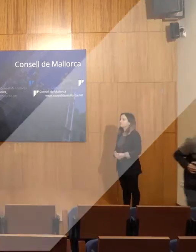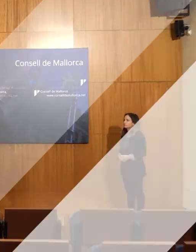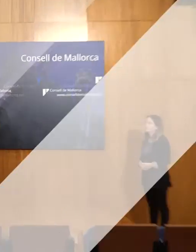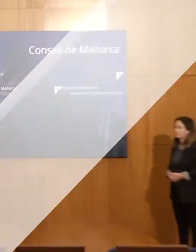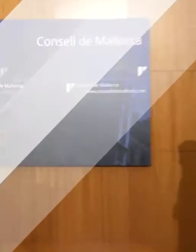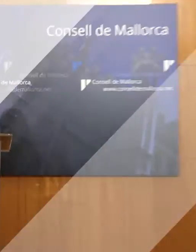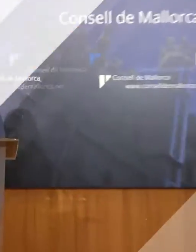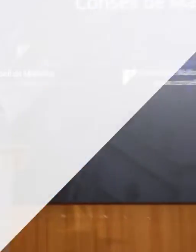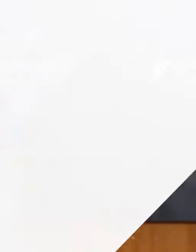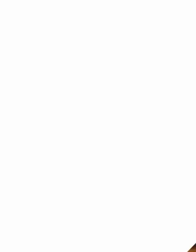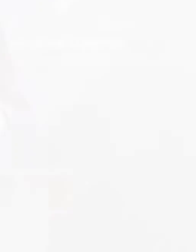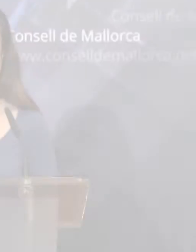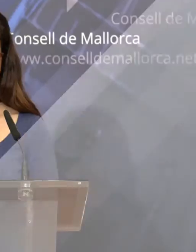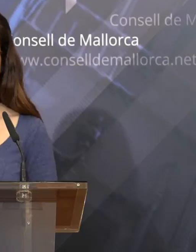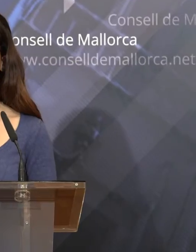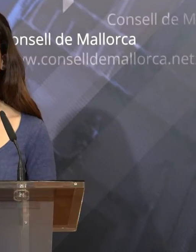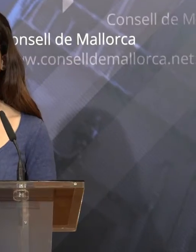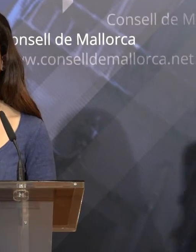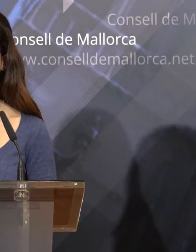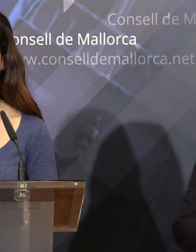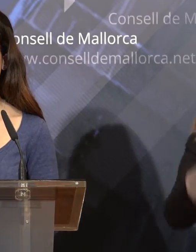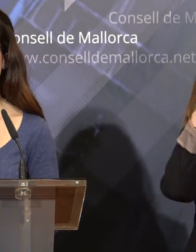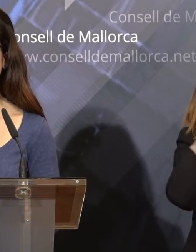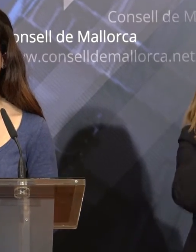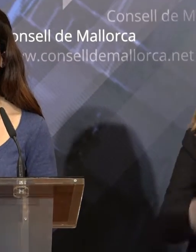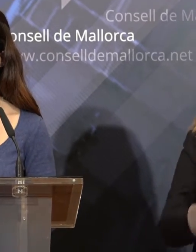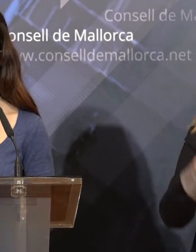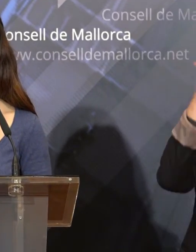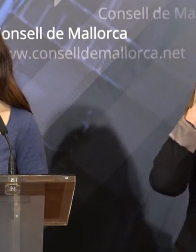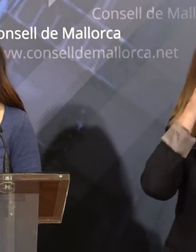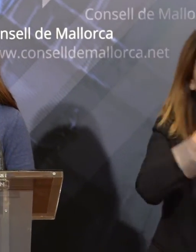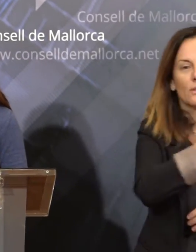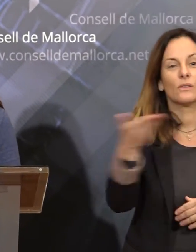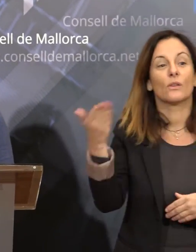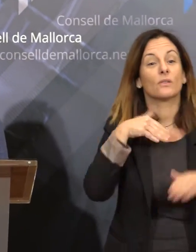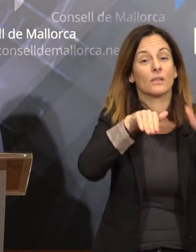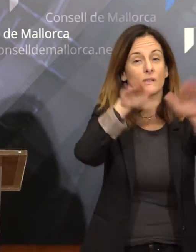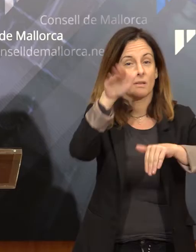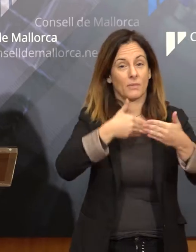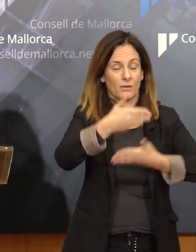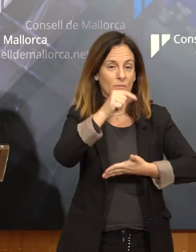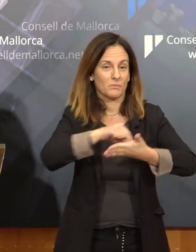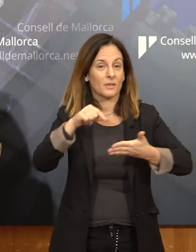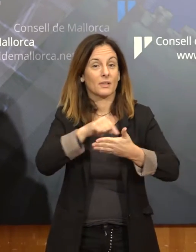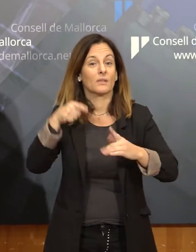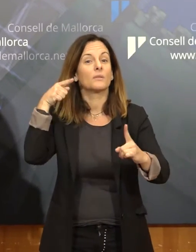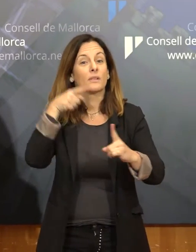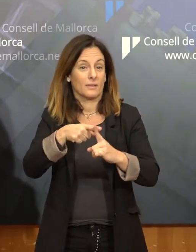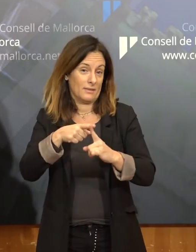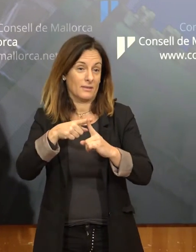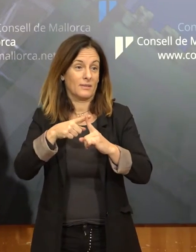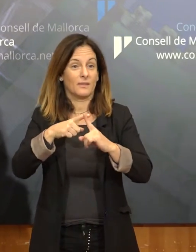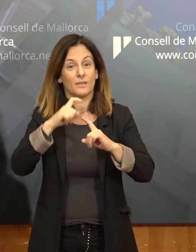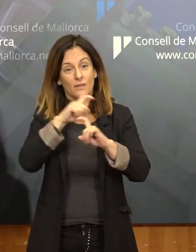Hola, bon dia a tots i totes. Bé, us hem convocat avui per anunciar-vos que en el pròxim ple de divendres portarem l